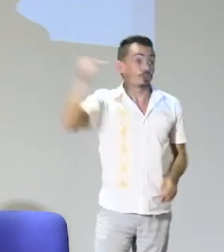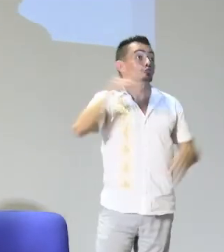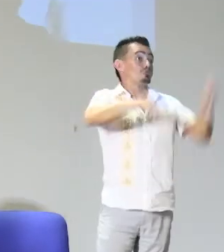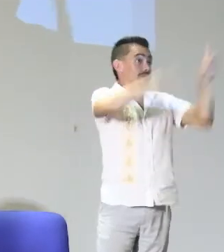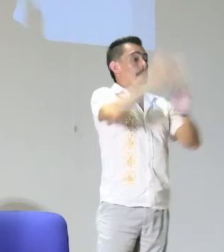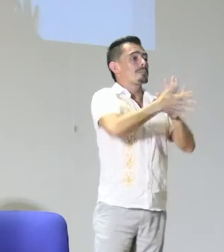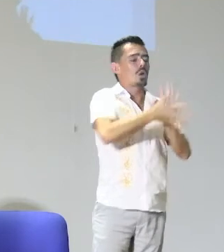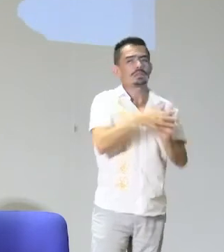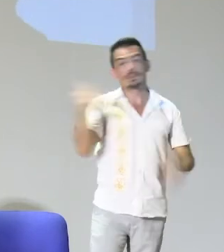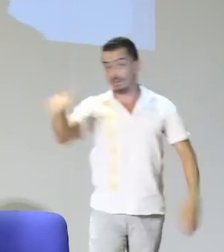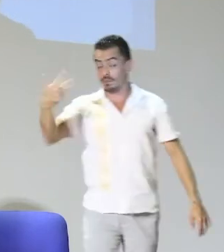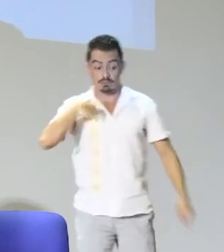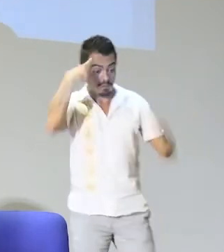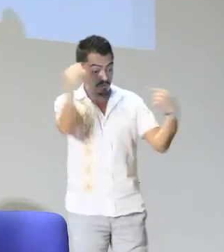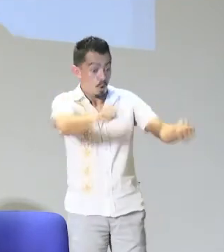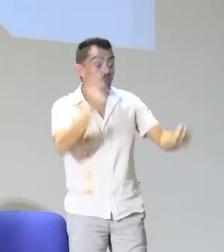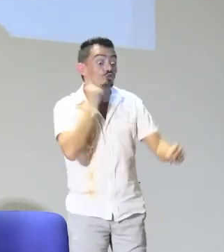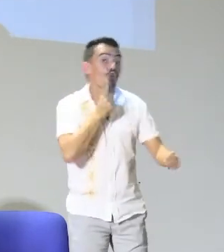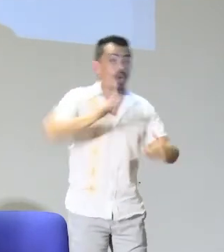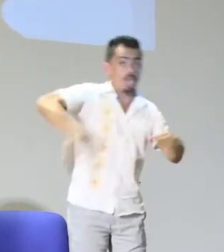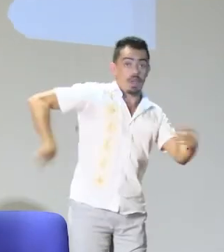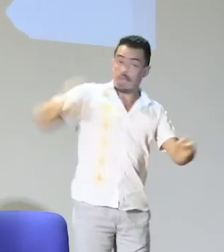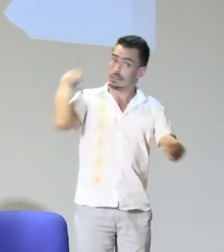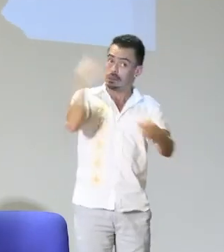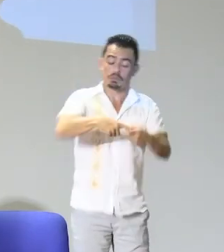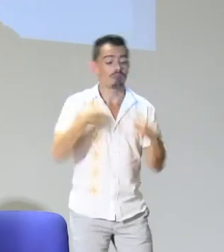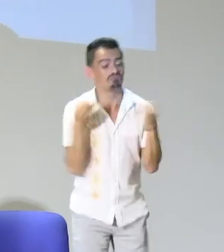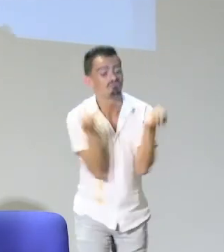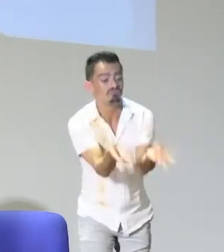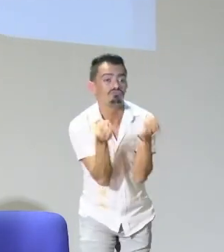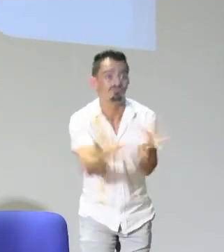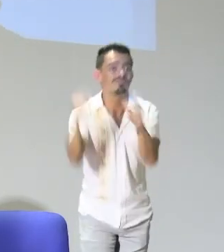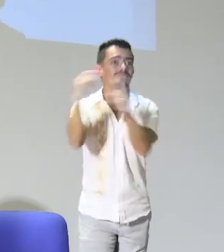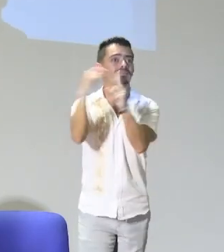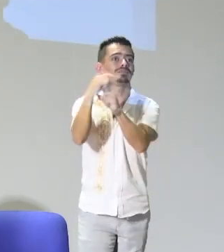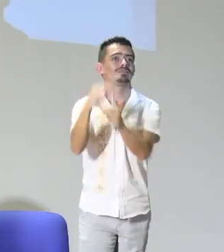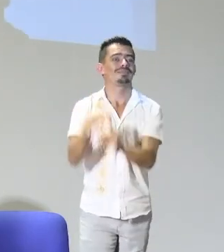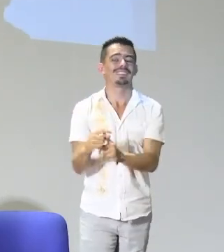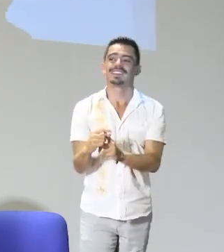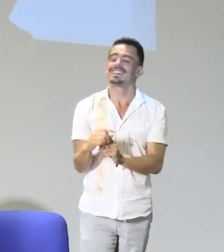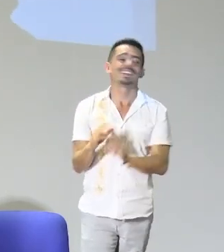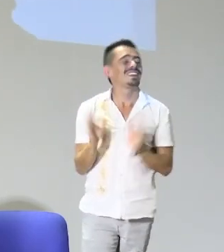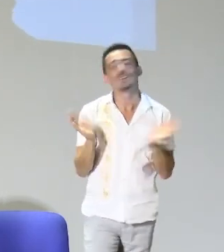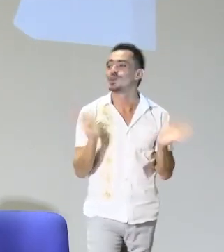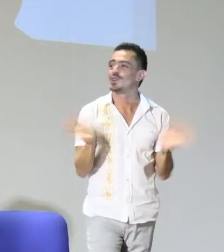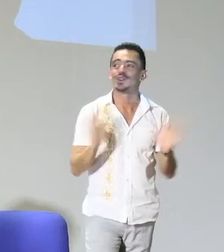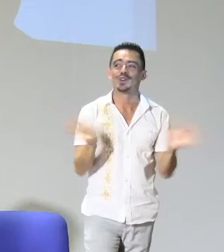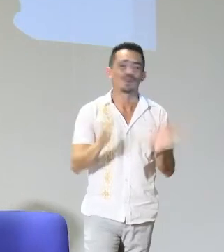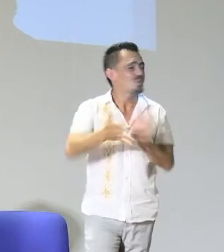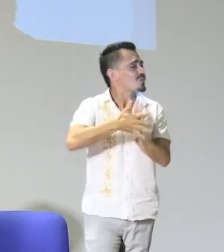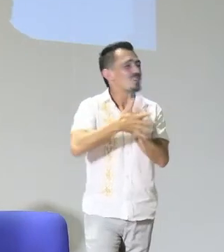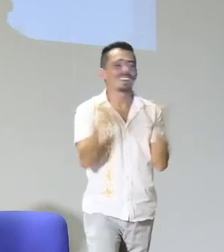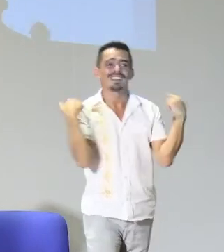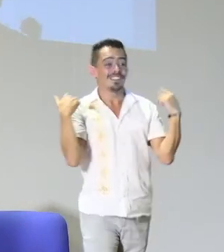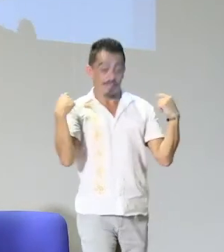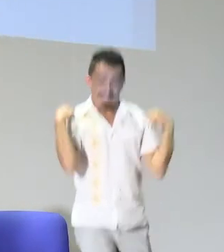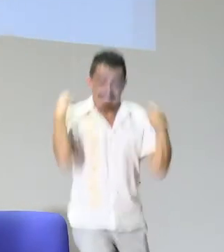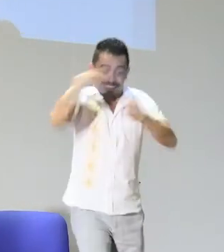lingüístico. Ahí surge la pregunta, ¿verdad? Muchas veces el modelo lingüístico se preocupa porque los niños sordos tienen